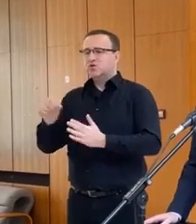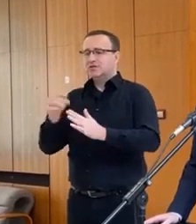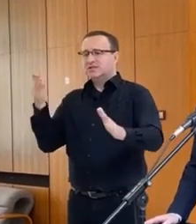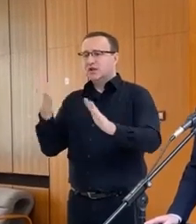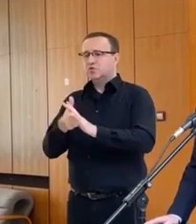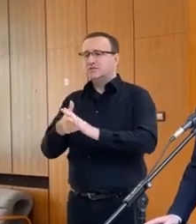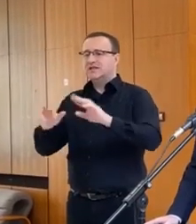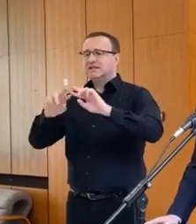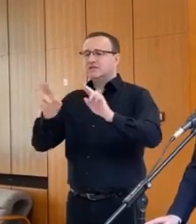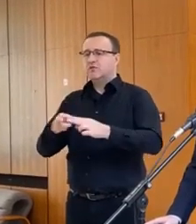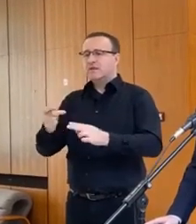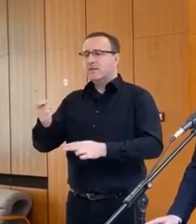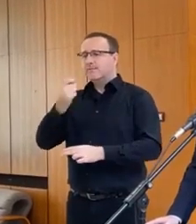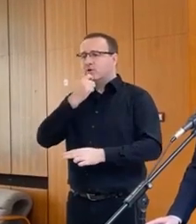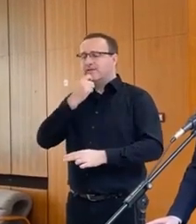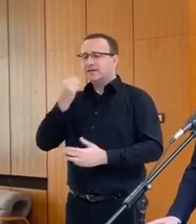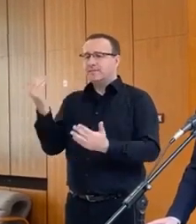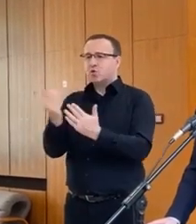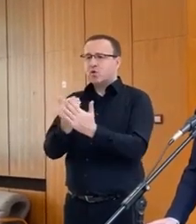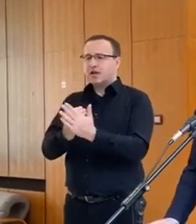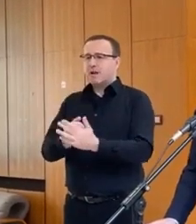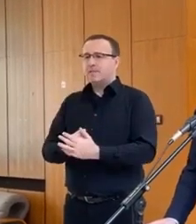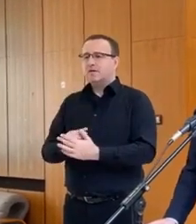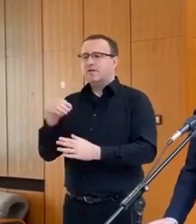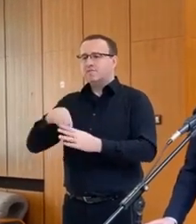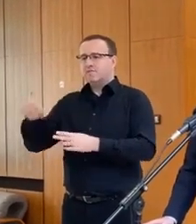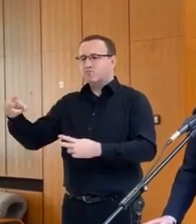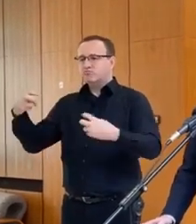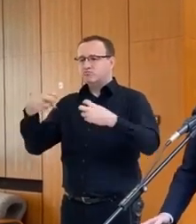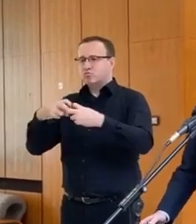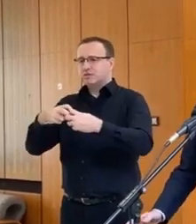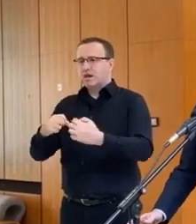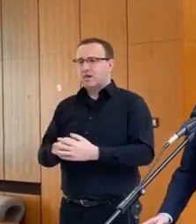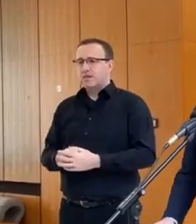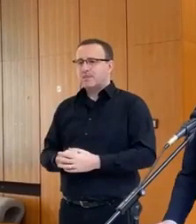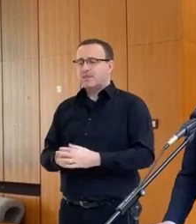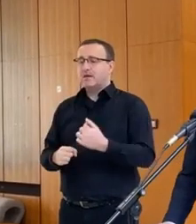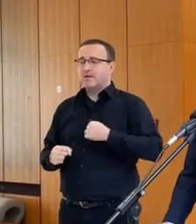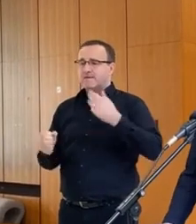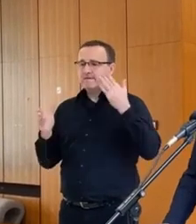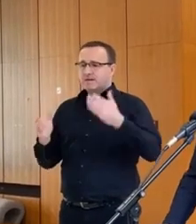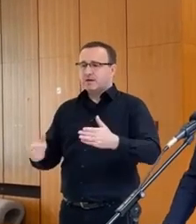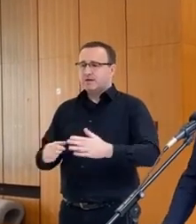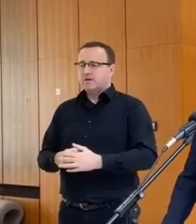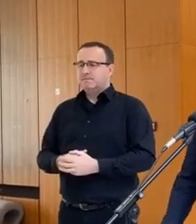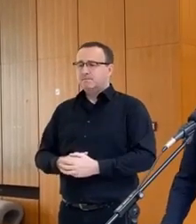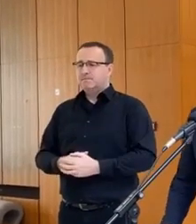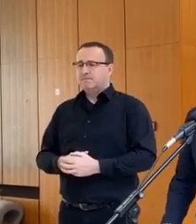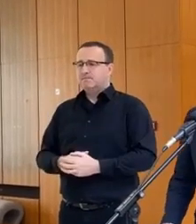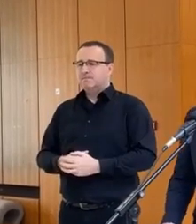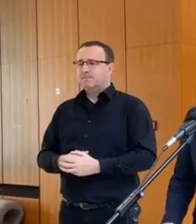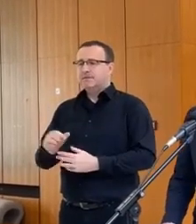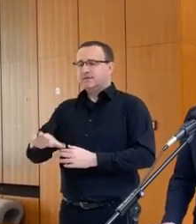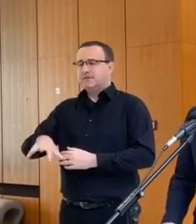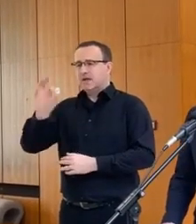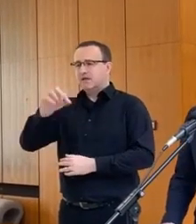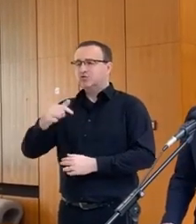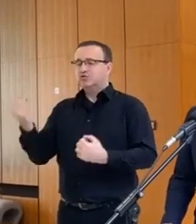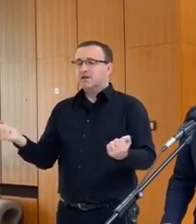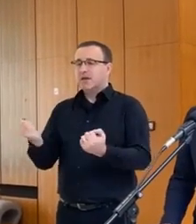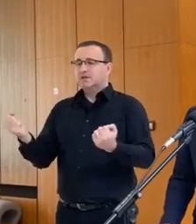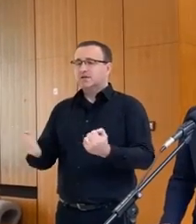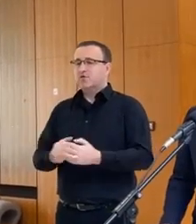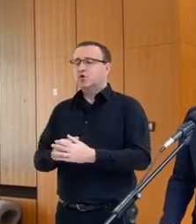zástupcom Svetového potraveného programu v Bruseli a ja verím, že nájdeme čo